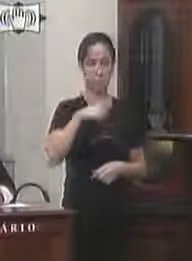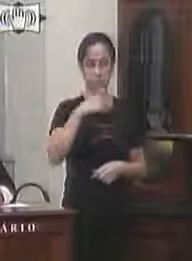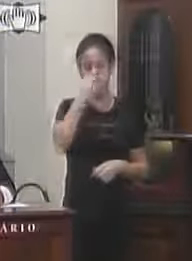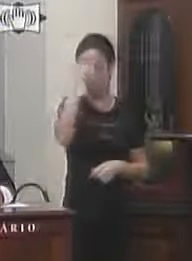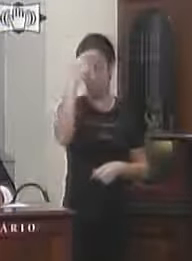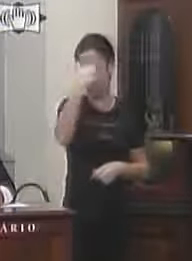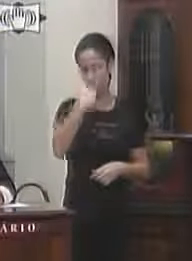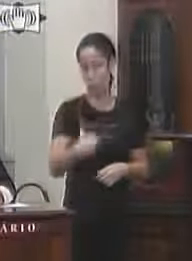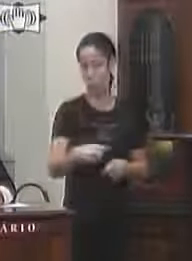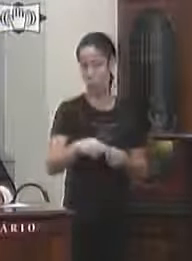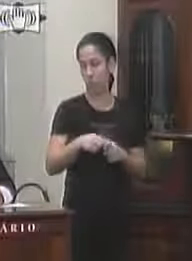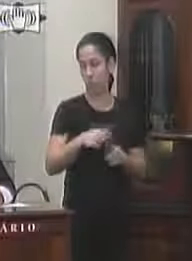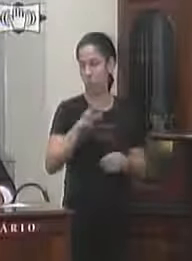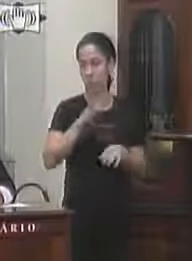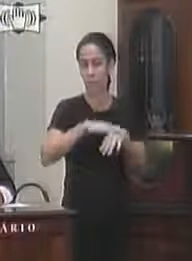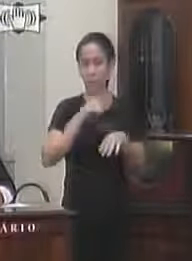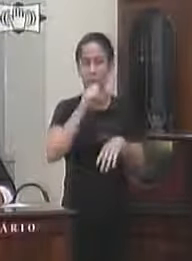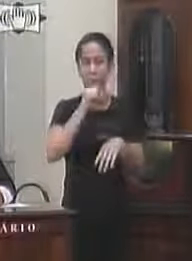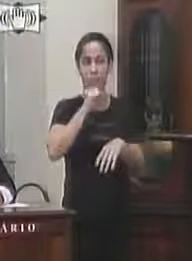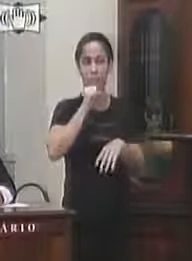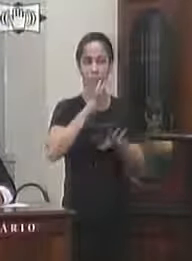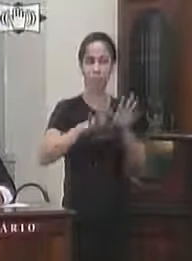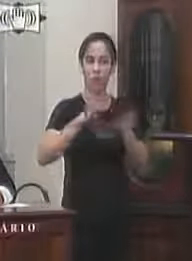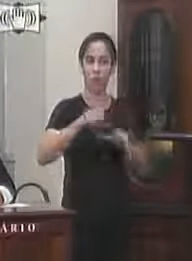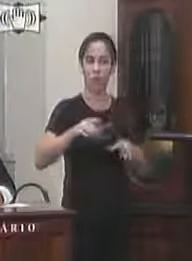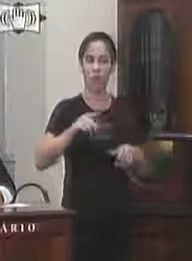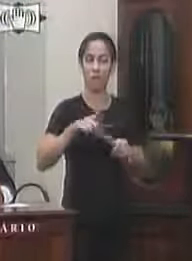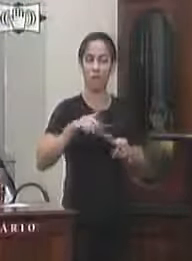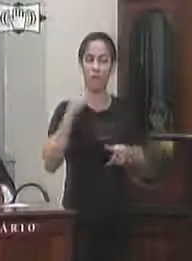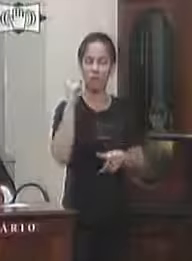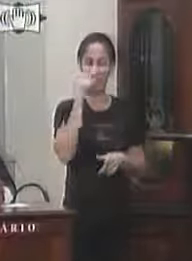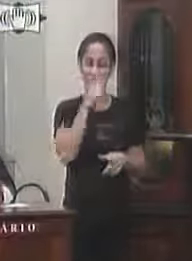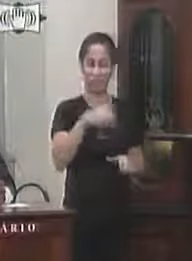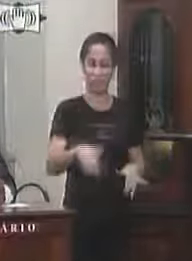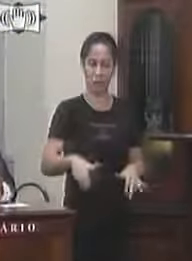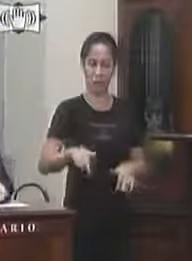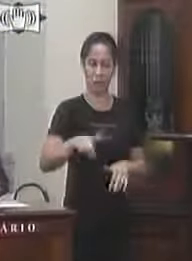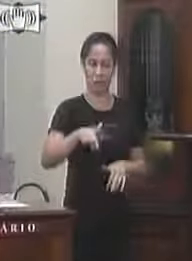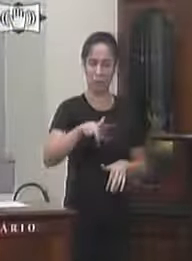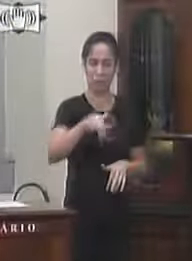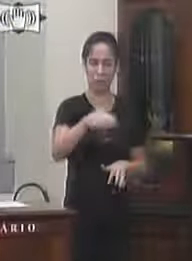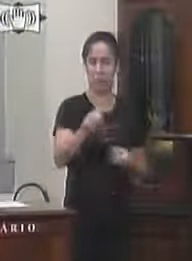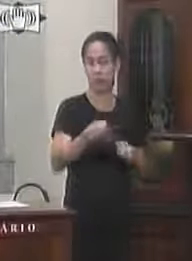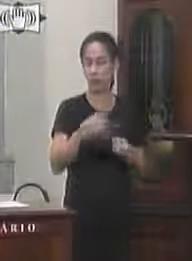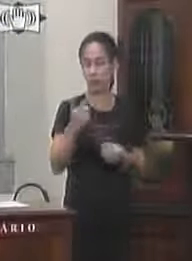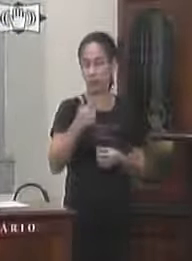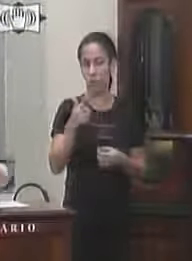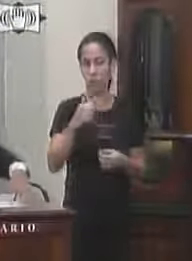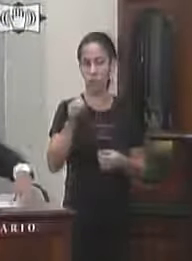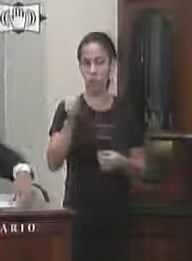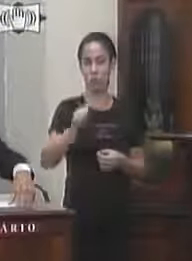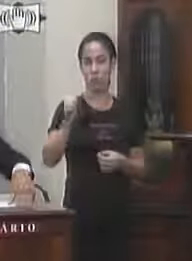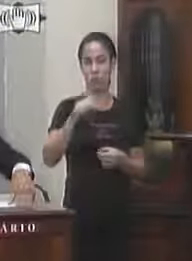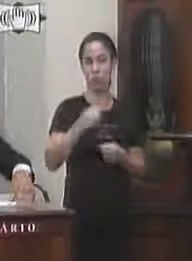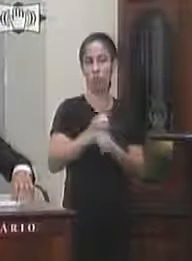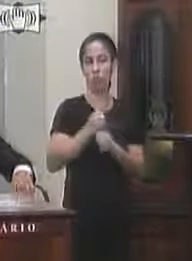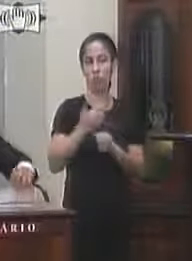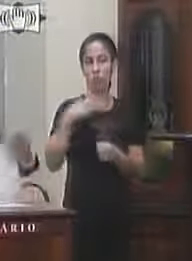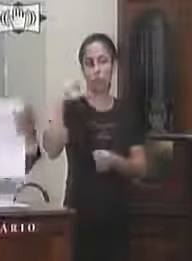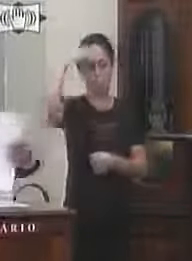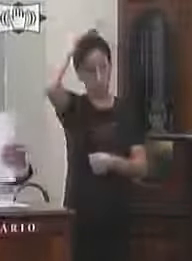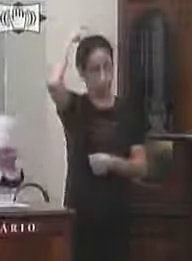somente das pessoas de mais idades ou daqueles que possuem dificuldade de locomoção sala das sessões 22 de agosto vereador Marcelo de Santa Isabel